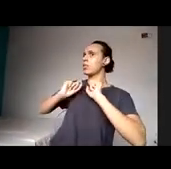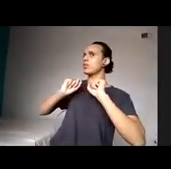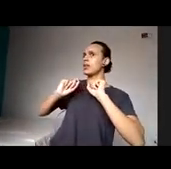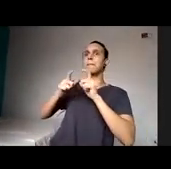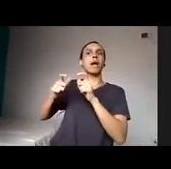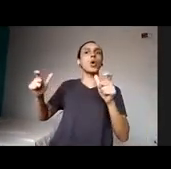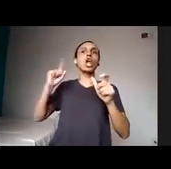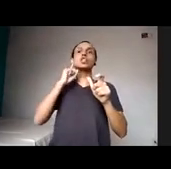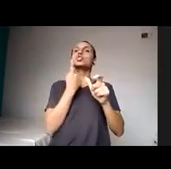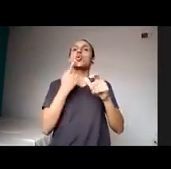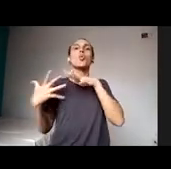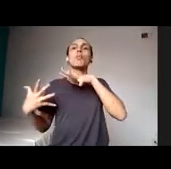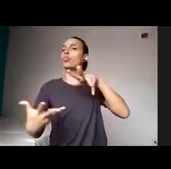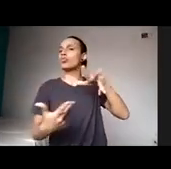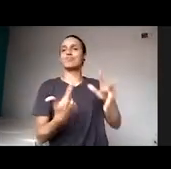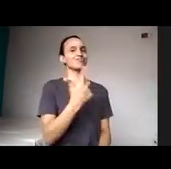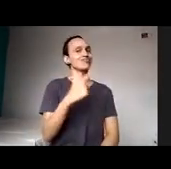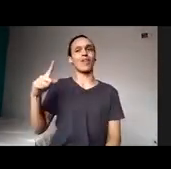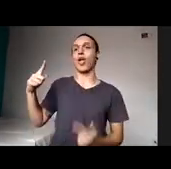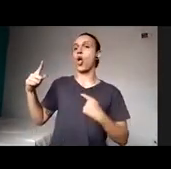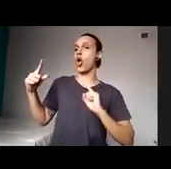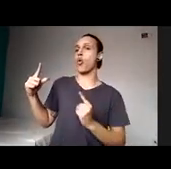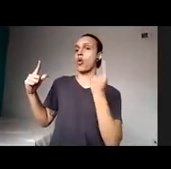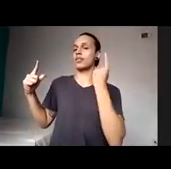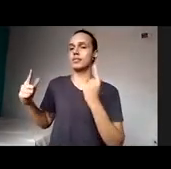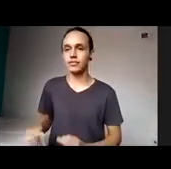não tem. Eu fui ver